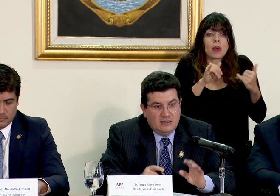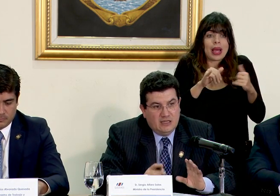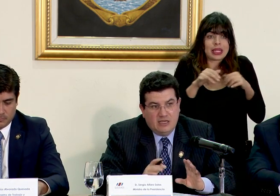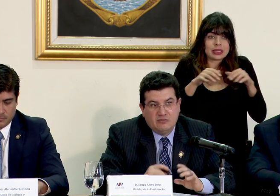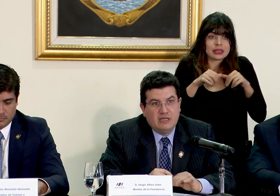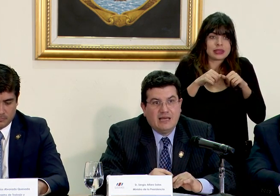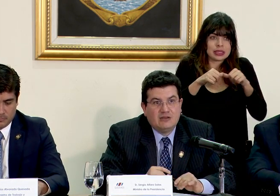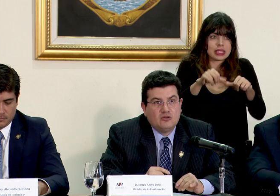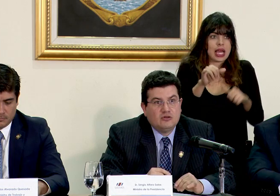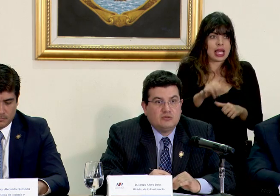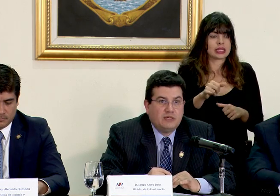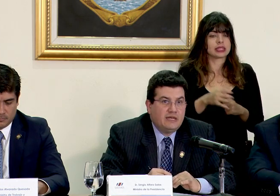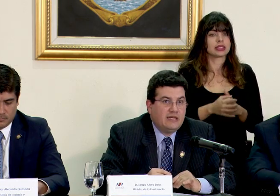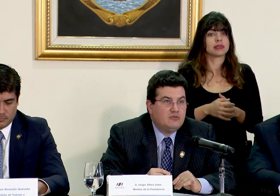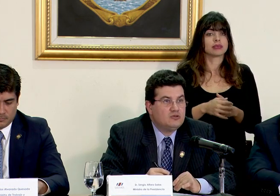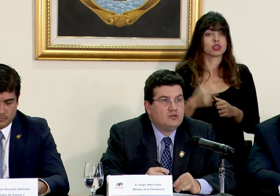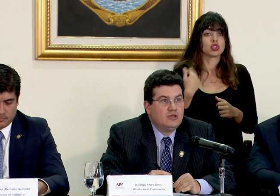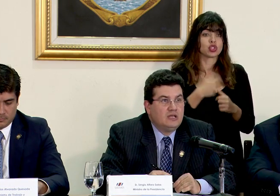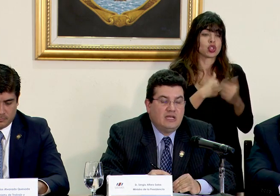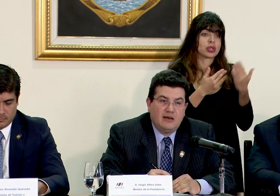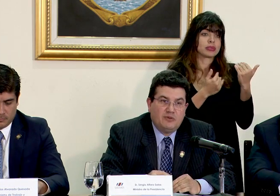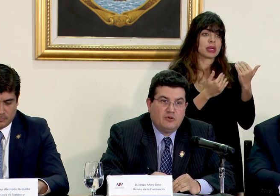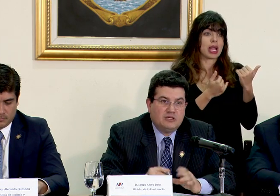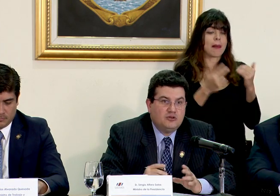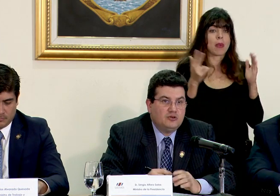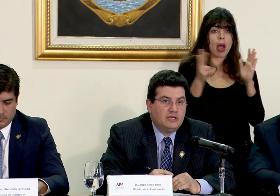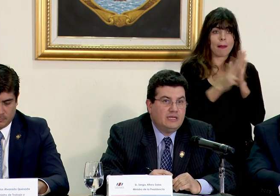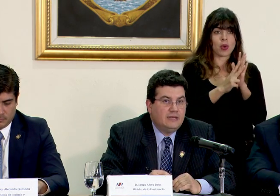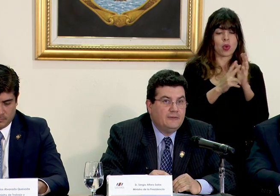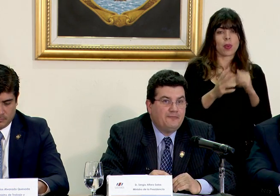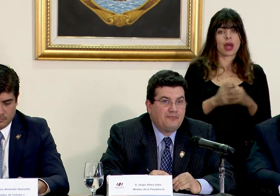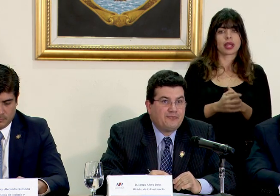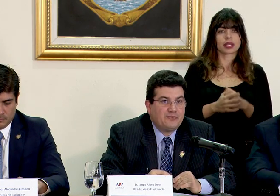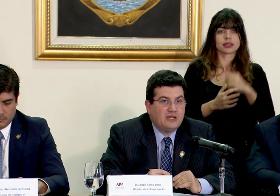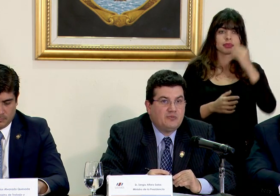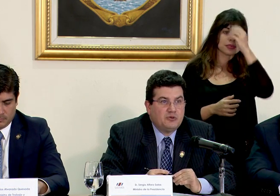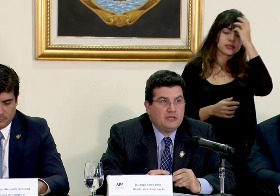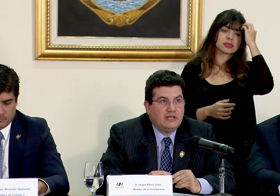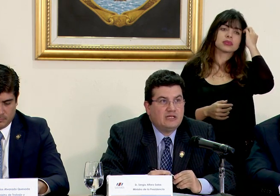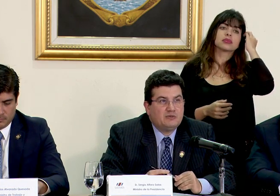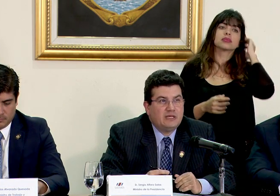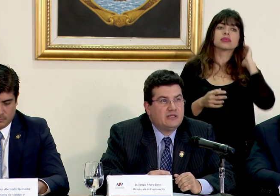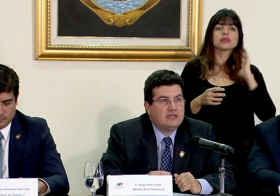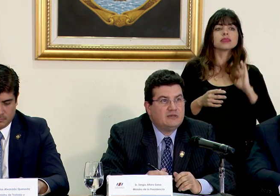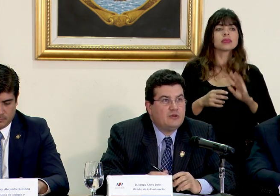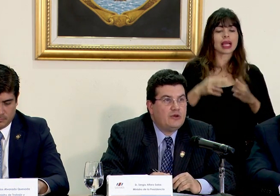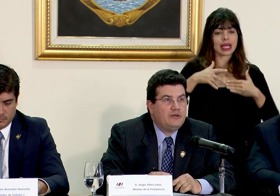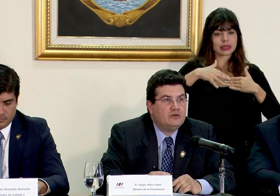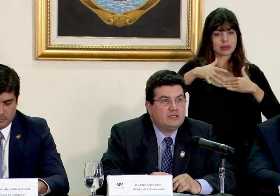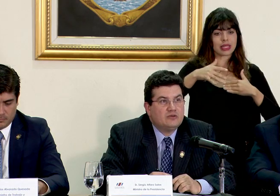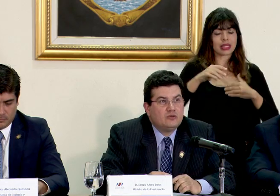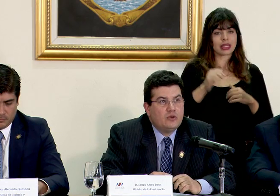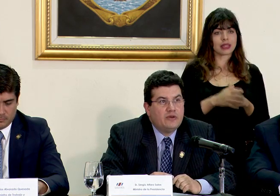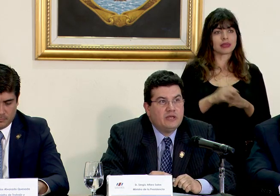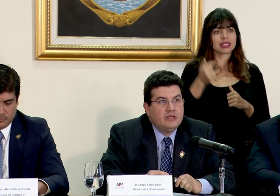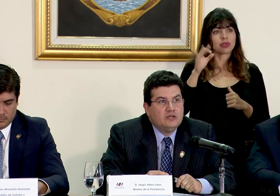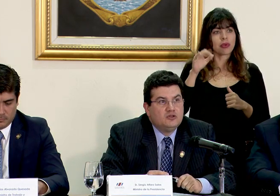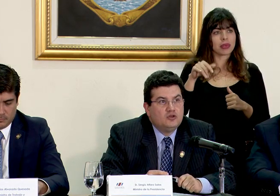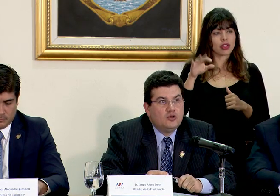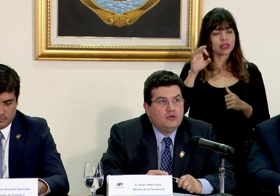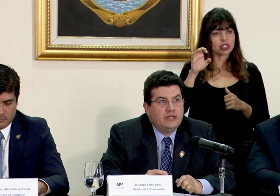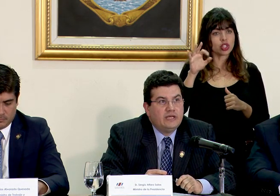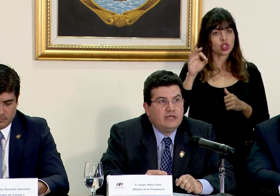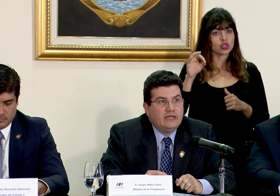siga de inmediato esperaríamos la aprobación del expediente 19.909